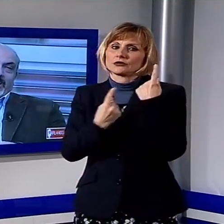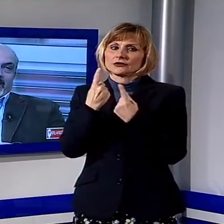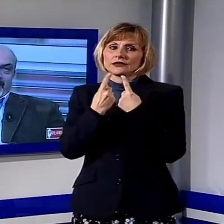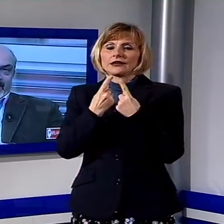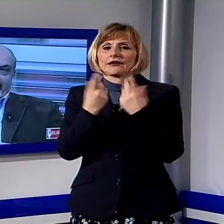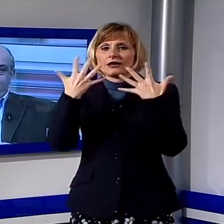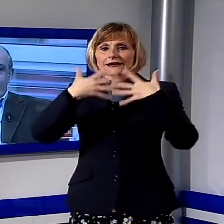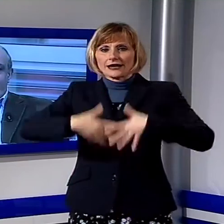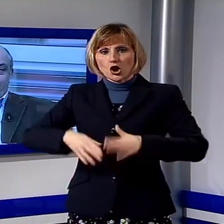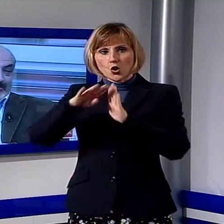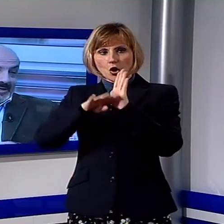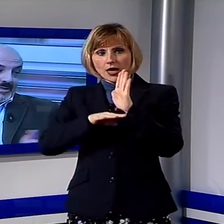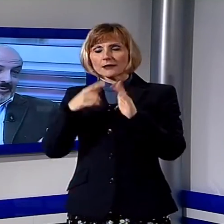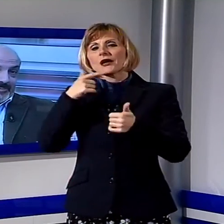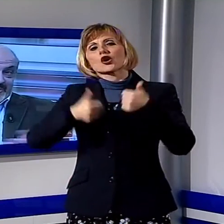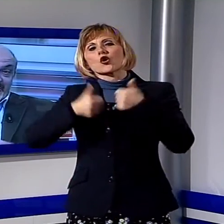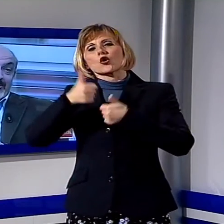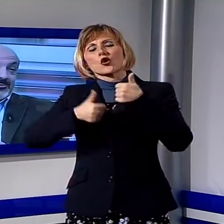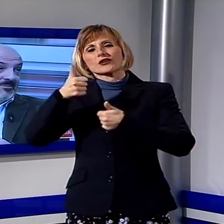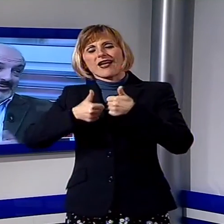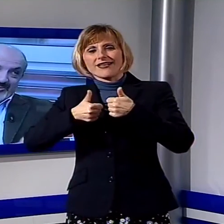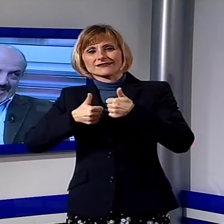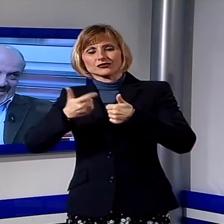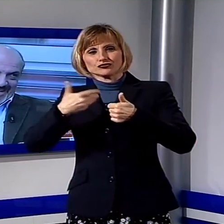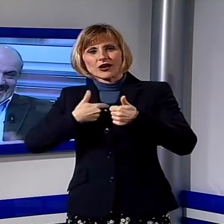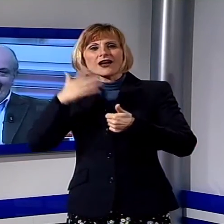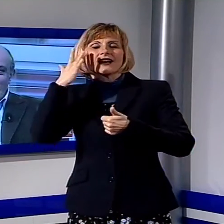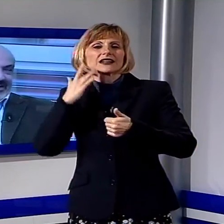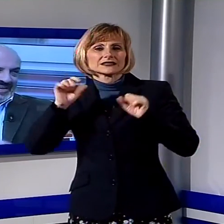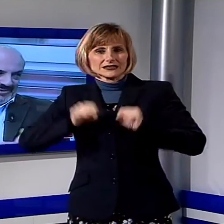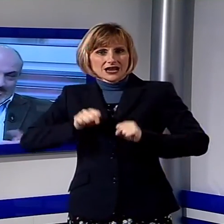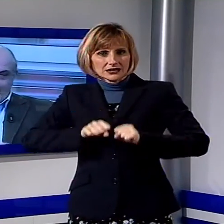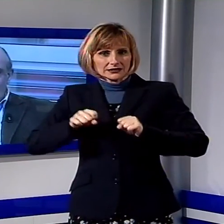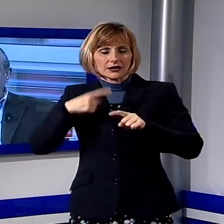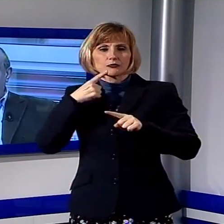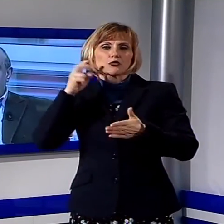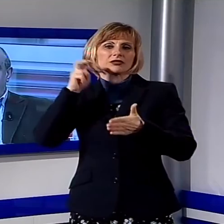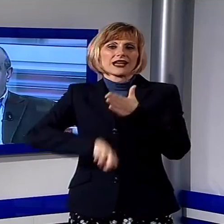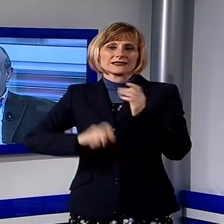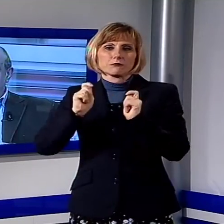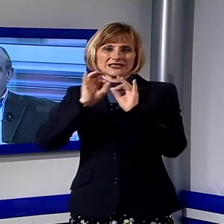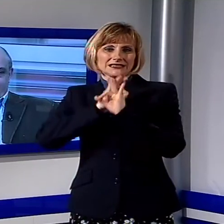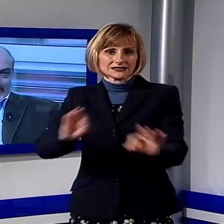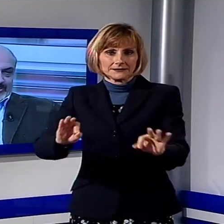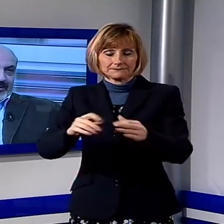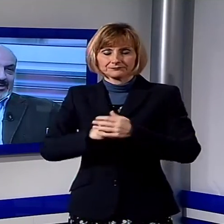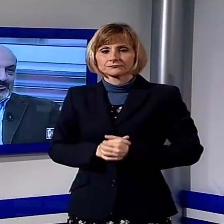concorrenze illecite, rischi sanitari e anche evasioni fiscali. Parlando con ovviamente in programma